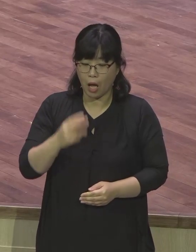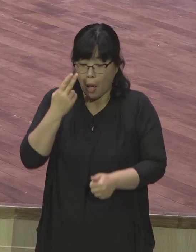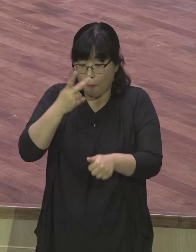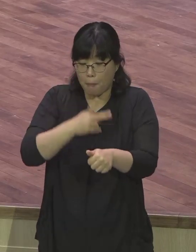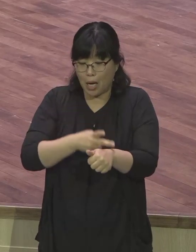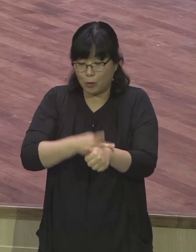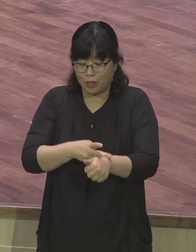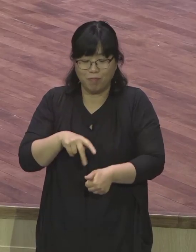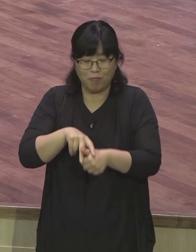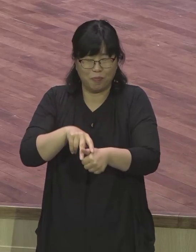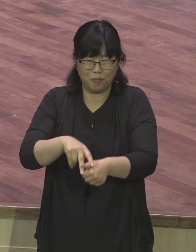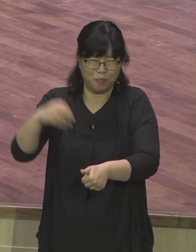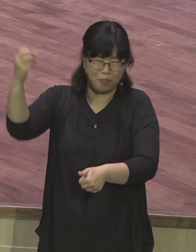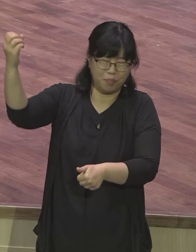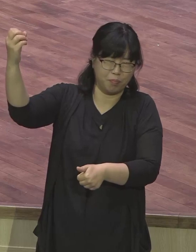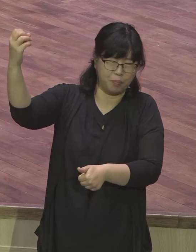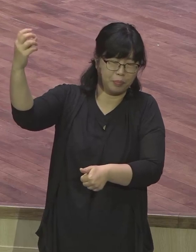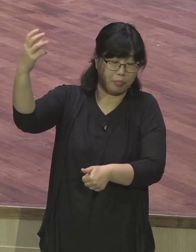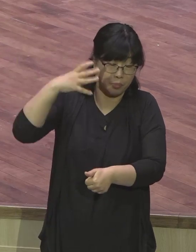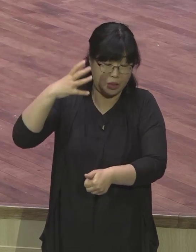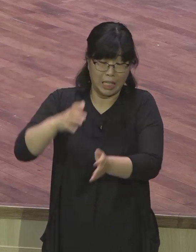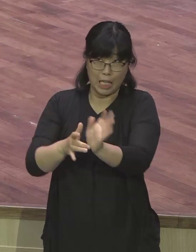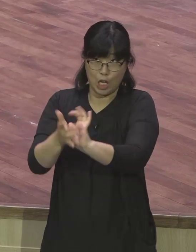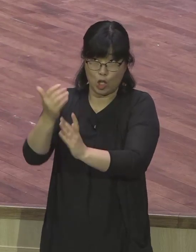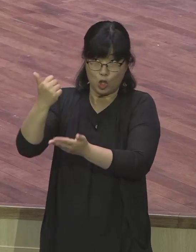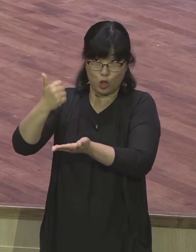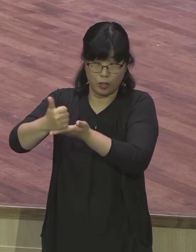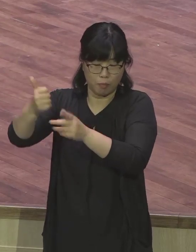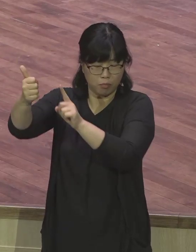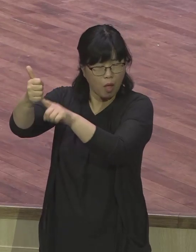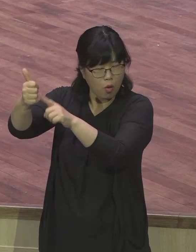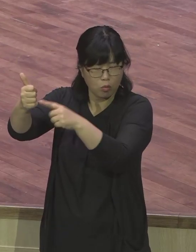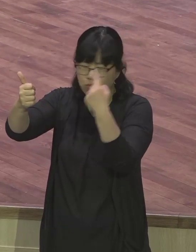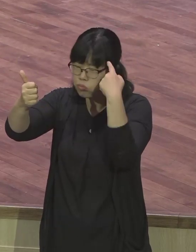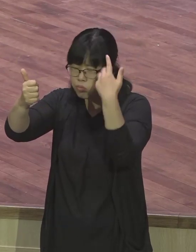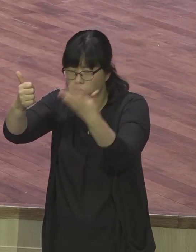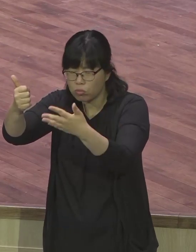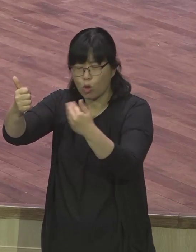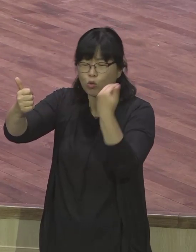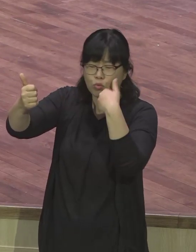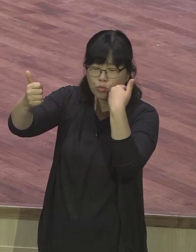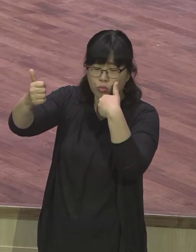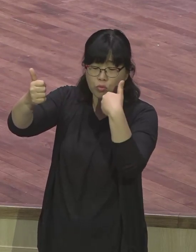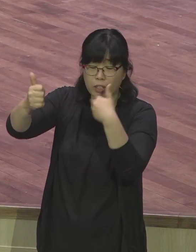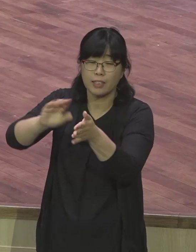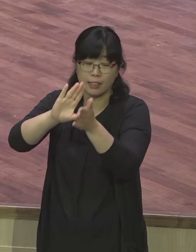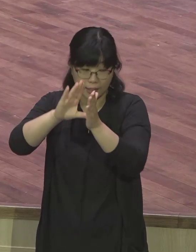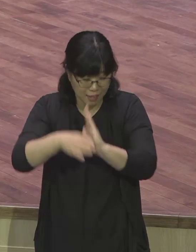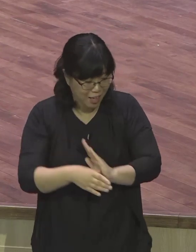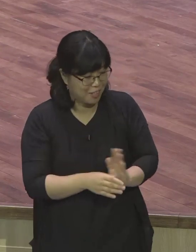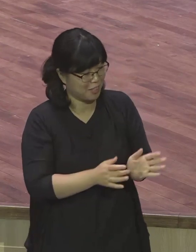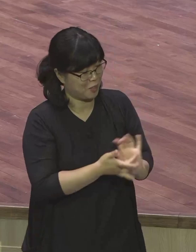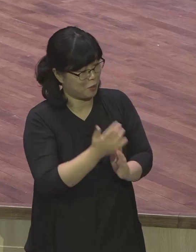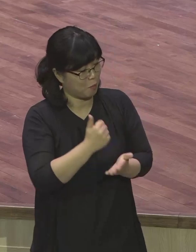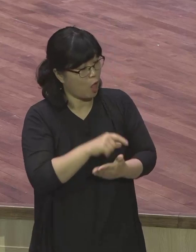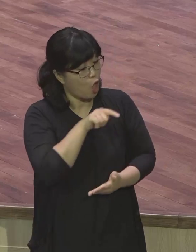것이 나는 내가 박해하는 예수다 아마도 이 순간에 바울은 가장 놀라면서도